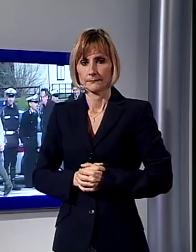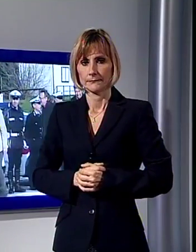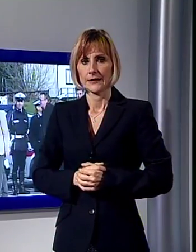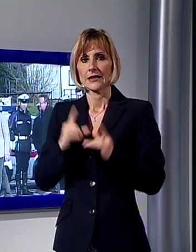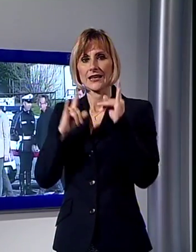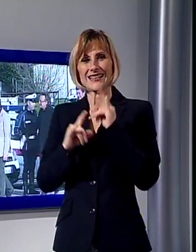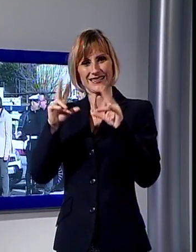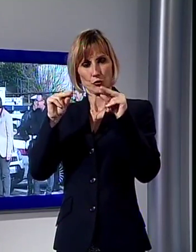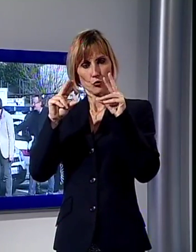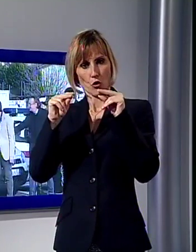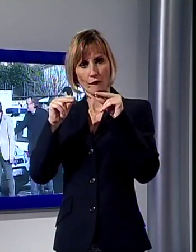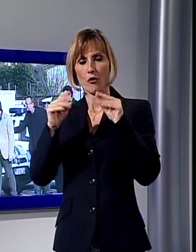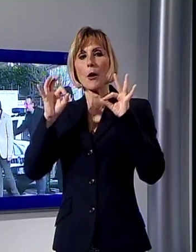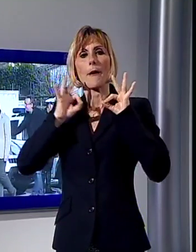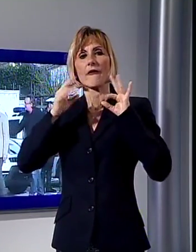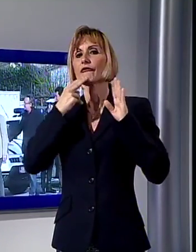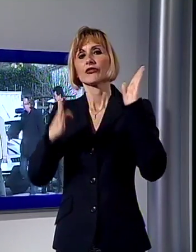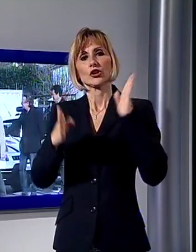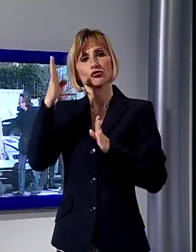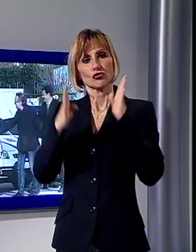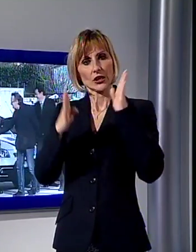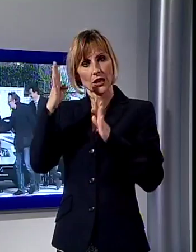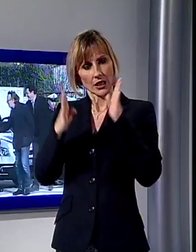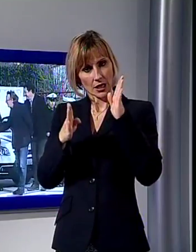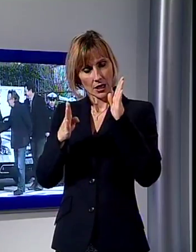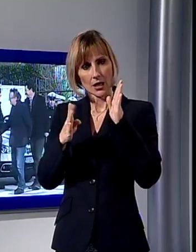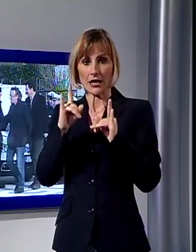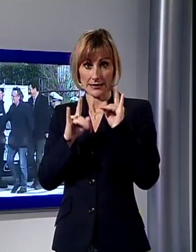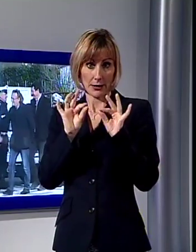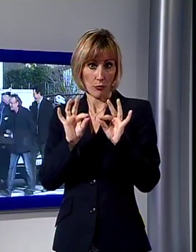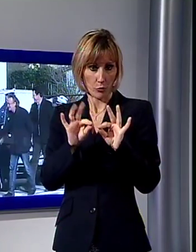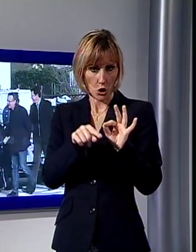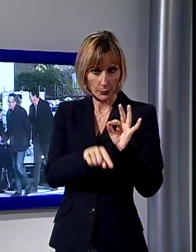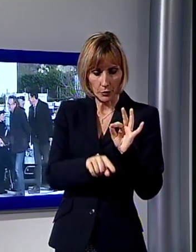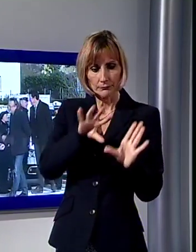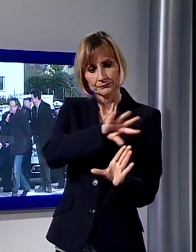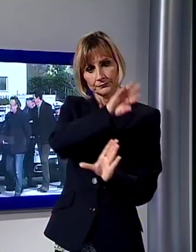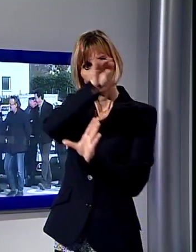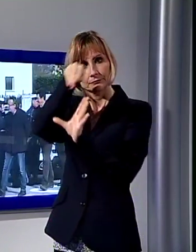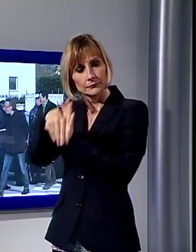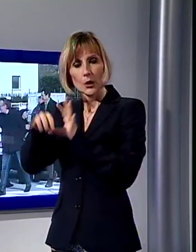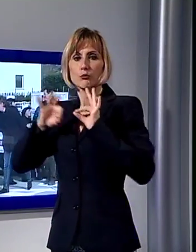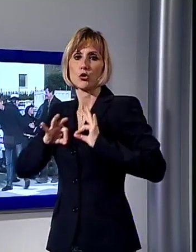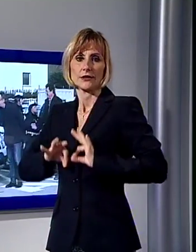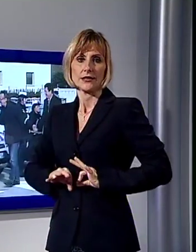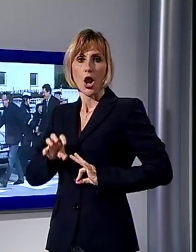Anche la Polizia Municipale del comune di Castelnuovo entra a far parte del corpo di Polizia Locale dell'Unione dei Comuni della